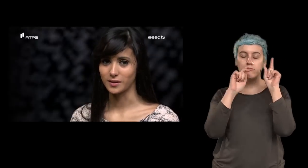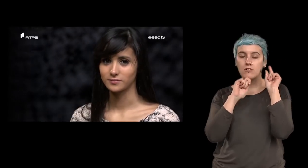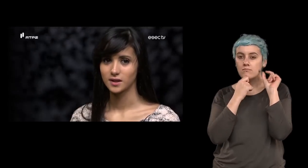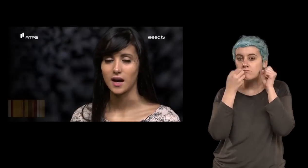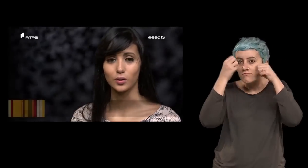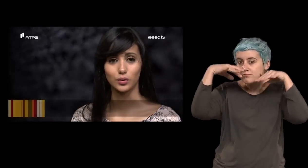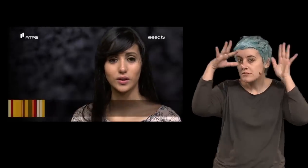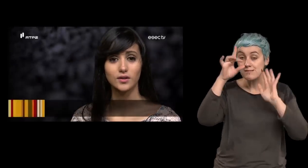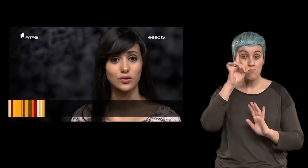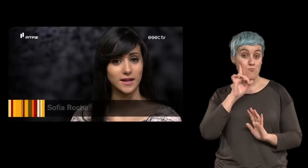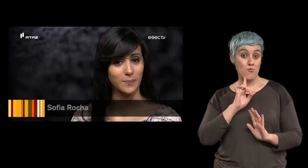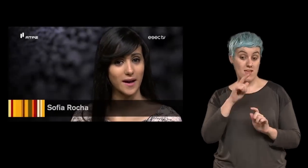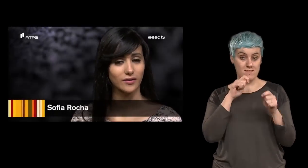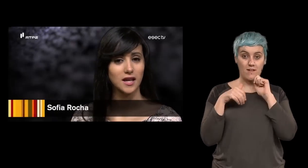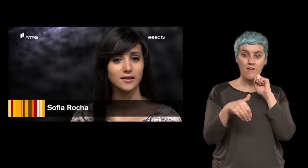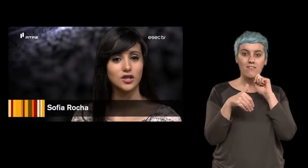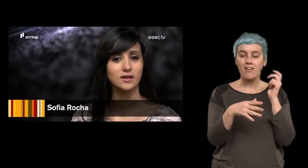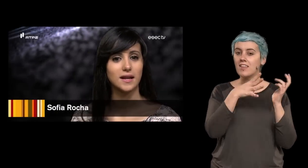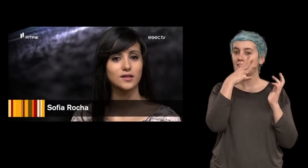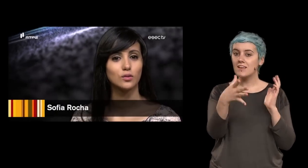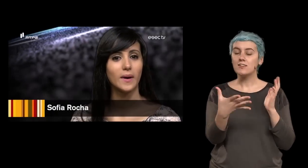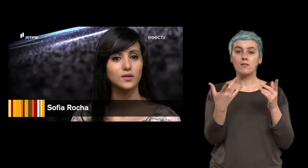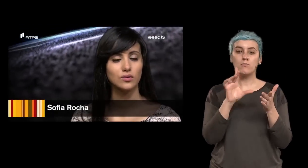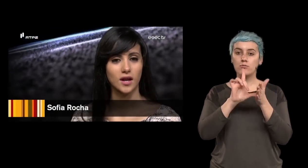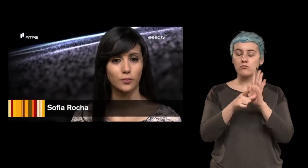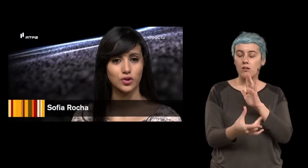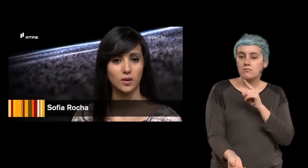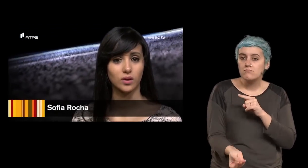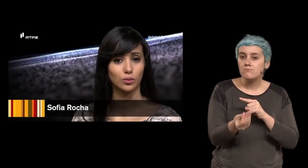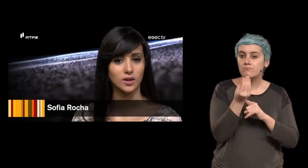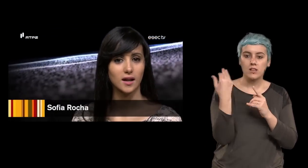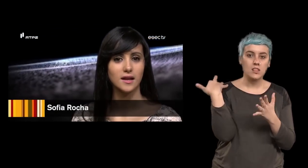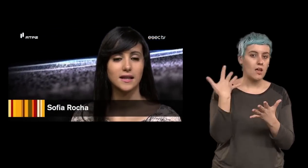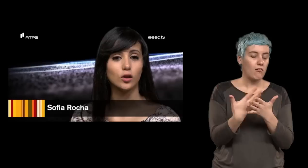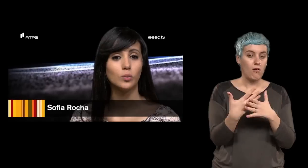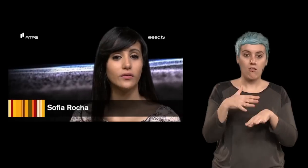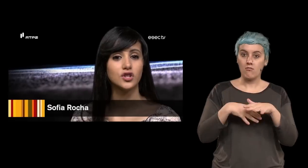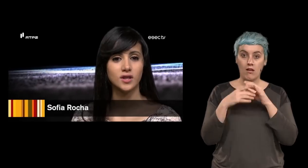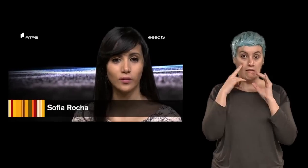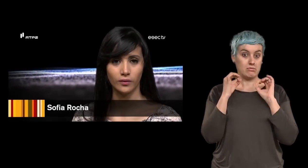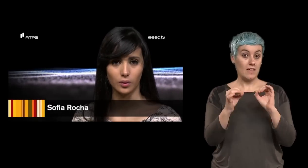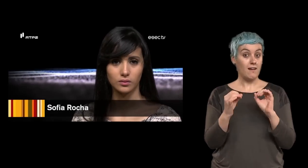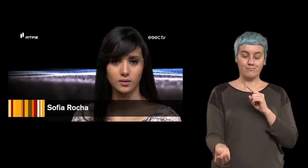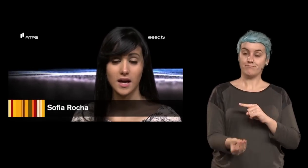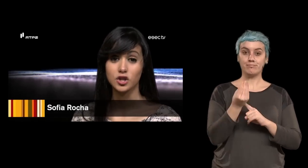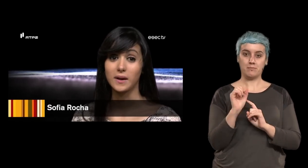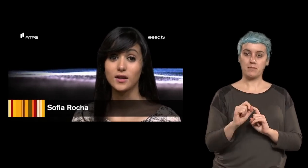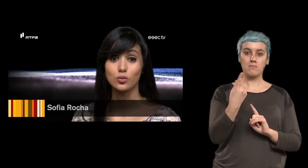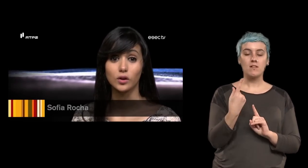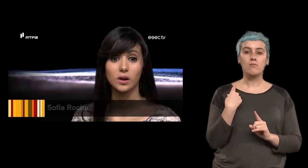A autora, Susana Paiva, diz tratar-se do mais ousado projeto editorial que alguma vez desenvolveu. Espalha a sua atual